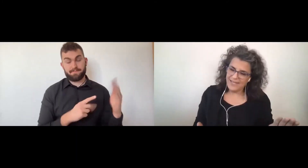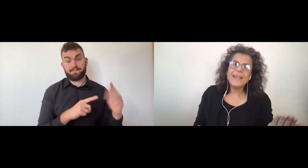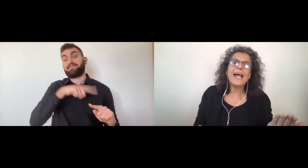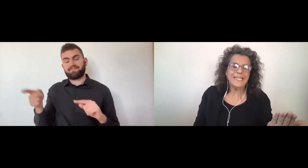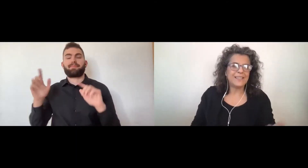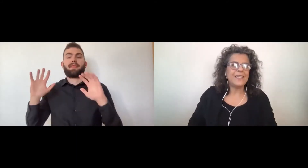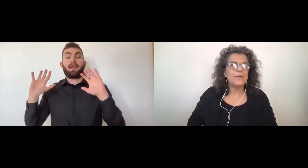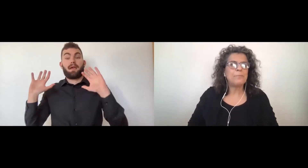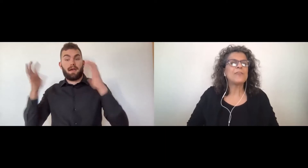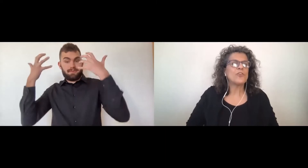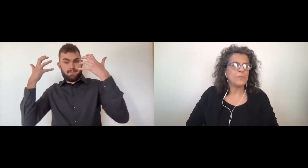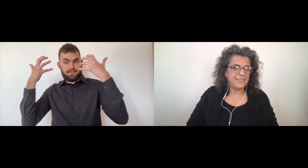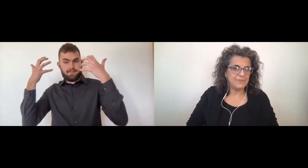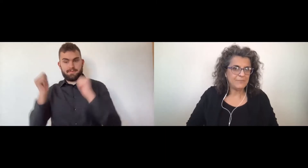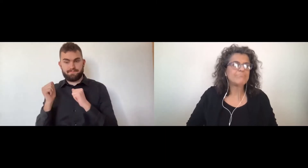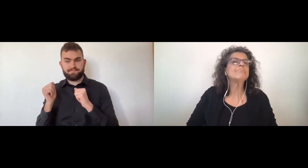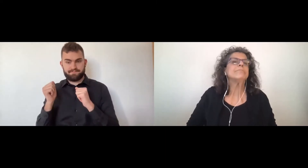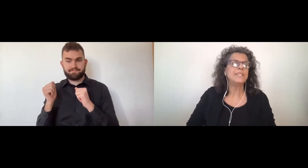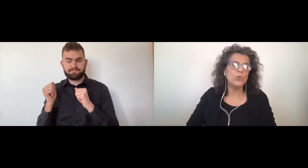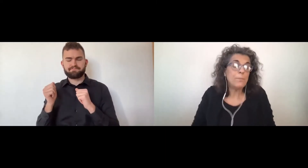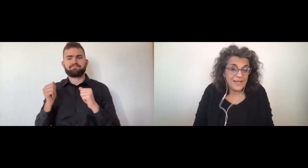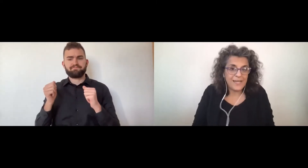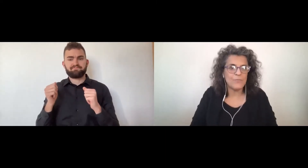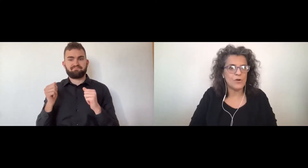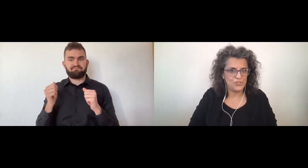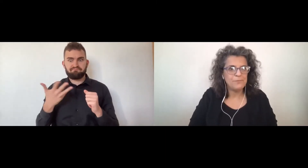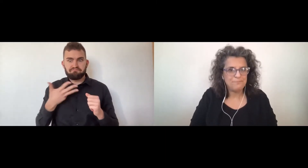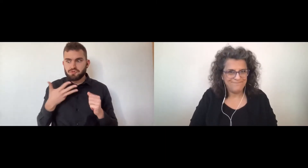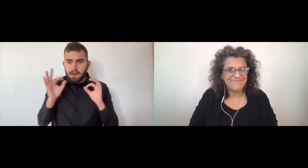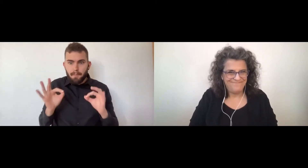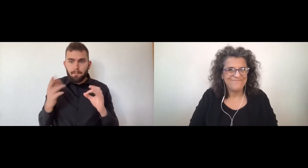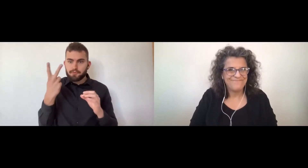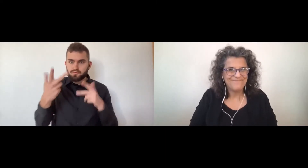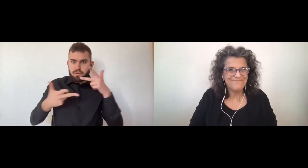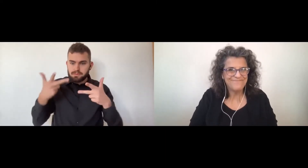e l'altra performativa, di cui parleremo oggi.